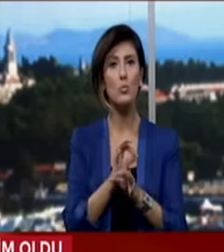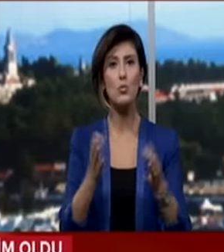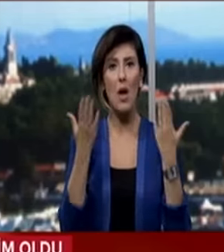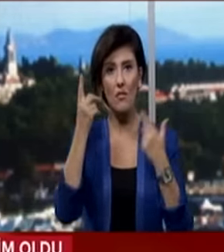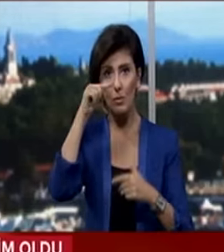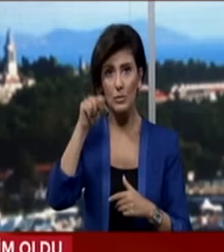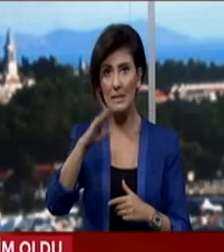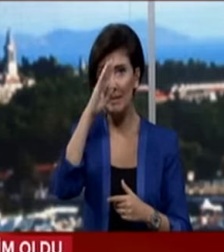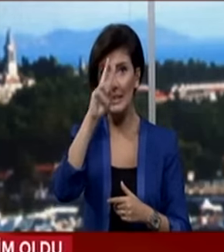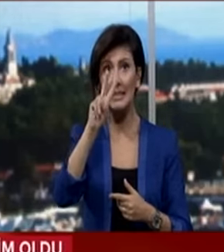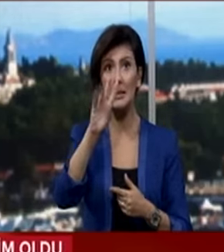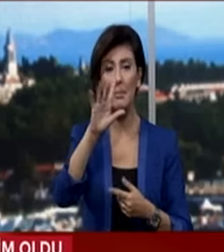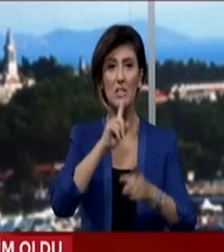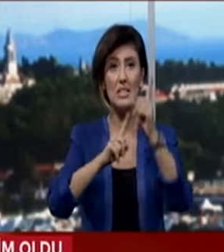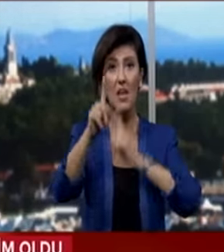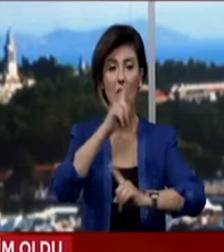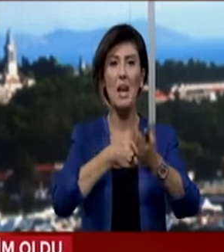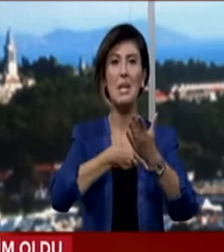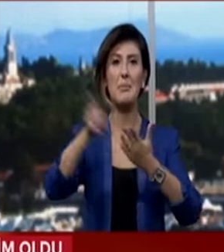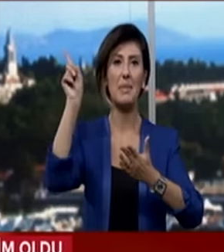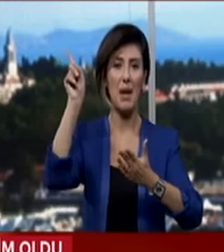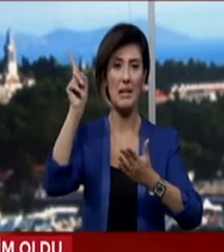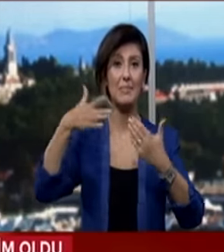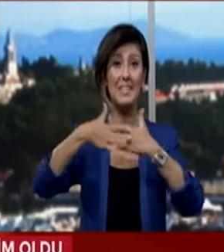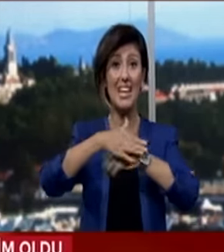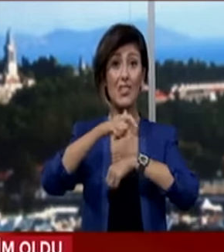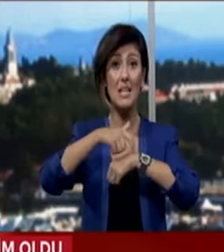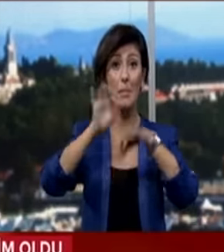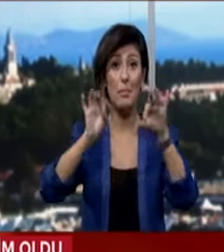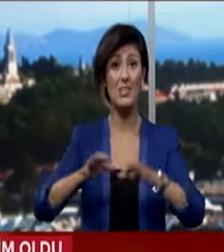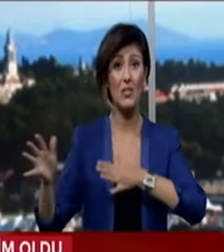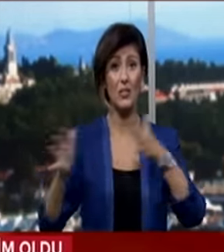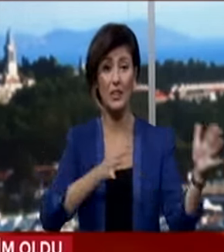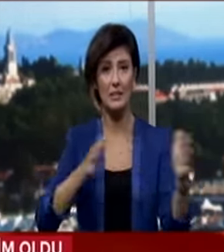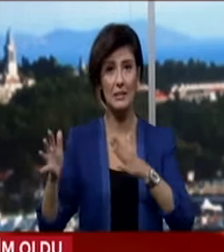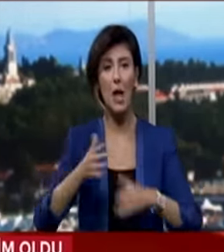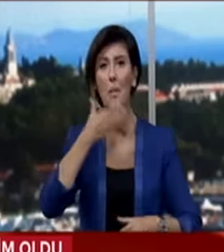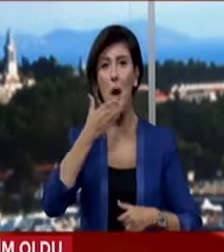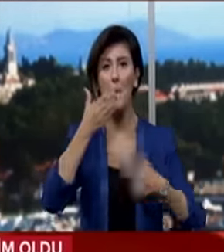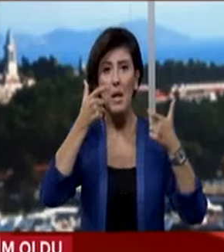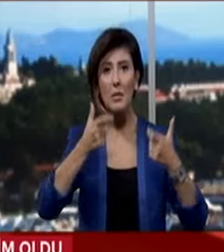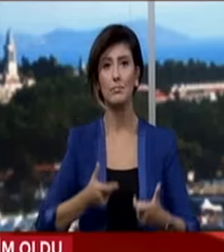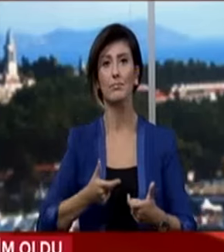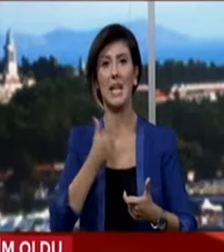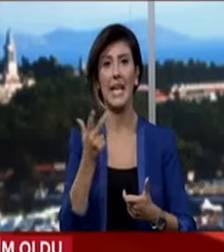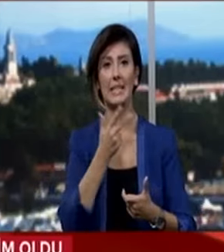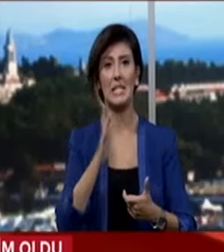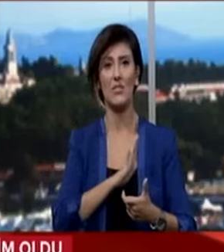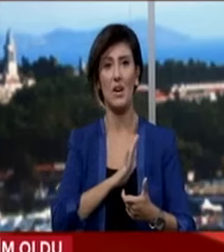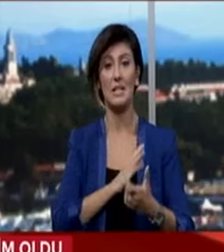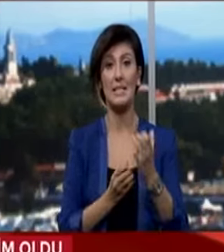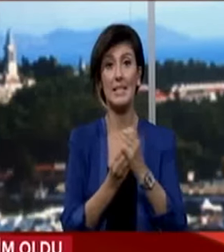İstanbul'daki 25 seferini iptal etti. Gece saatlerinde başlayan fırtına Marmara'yı etkisi altına aldı.